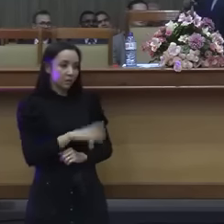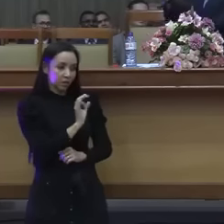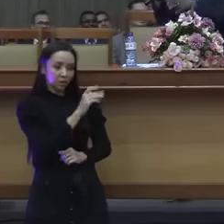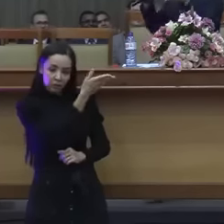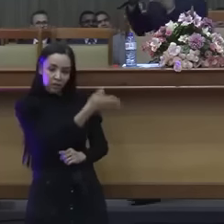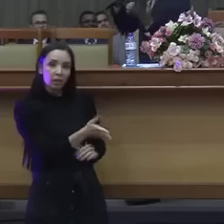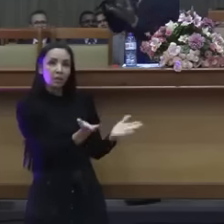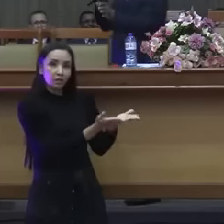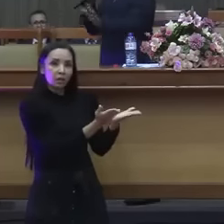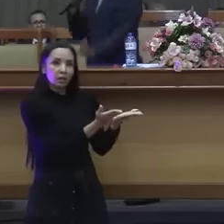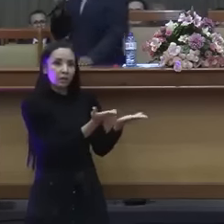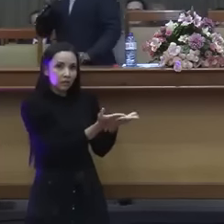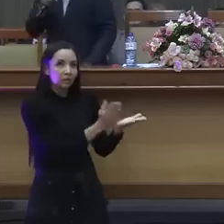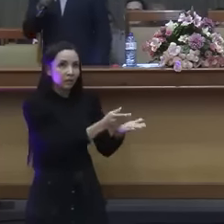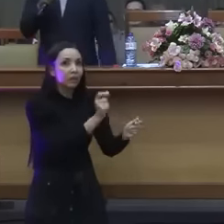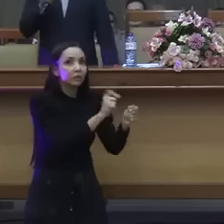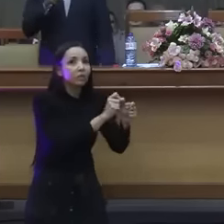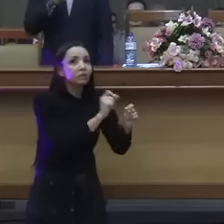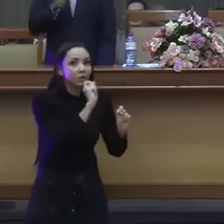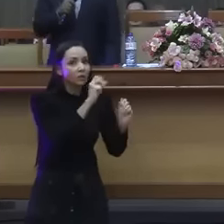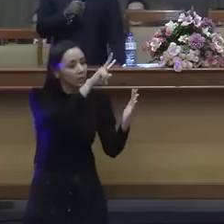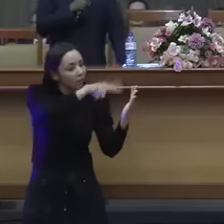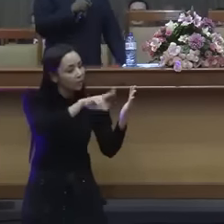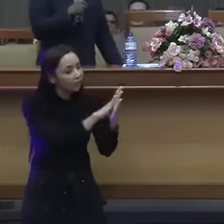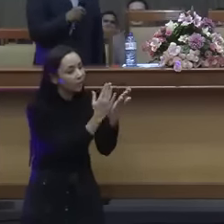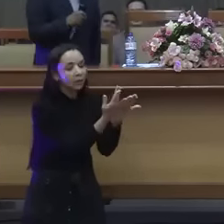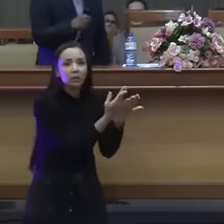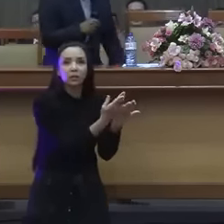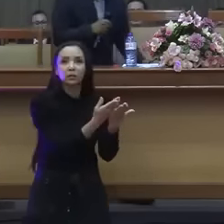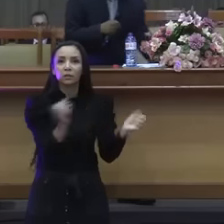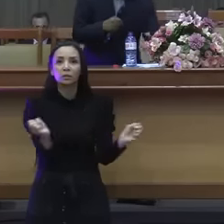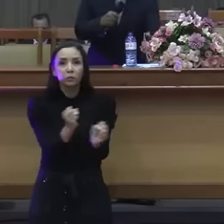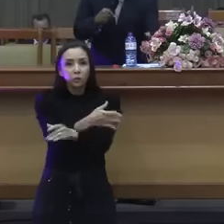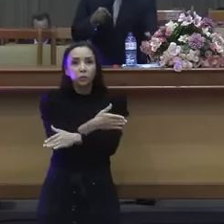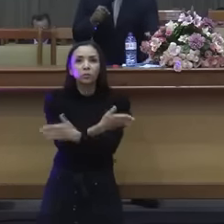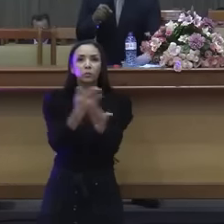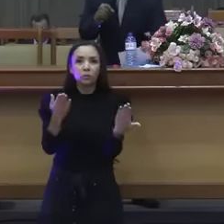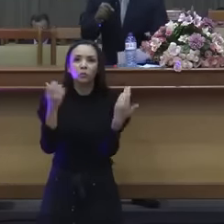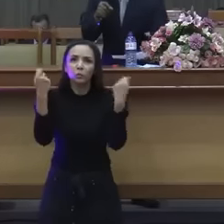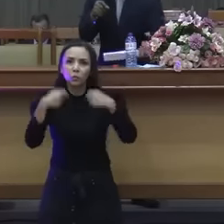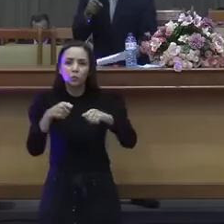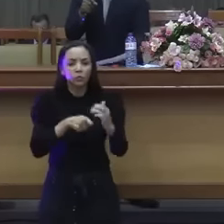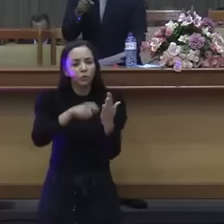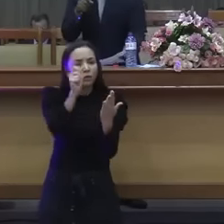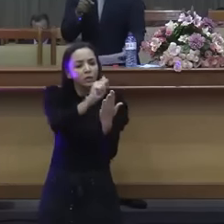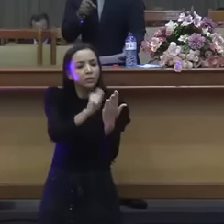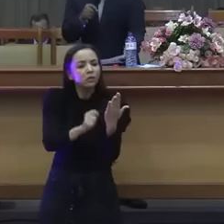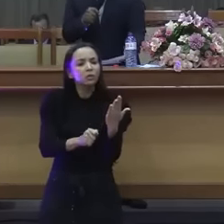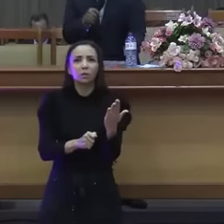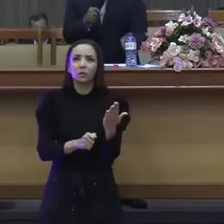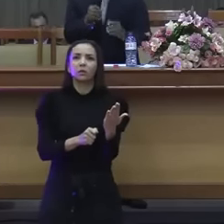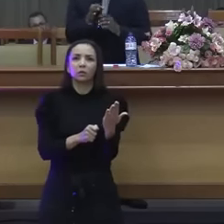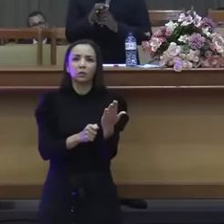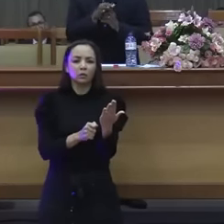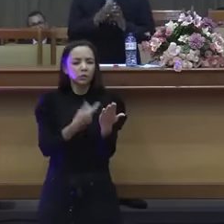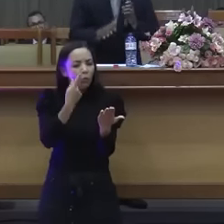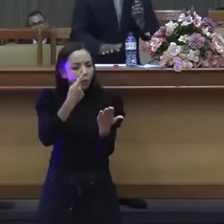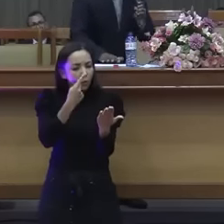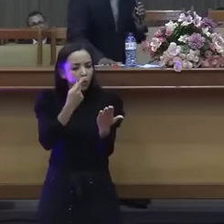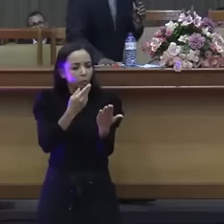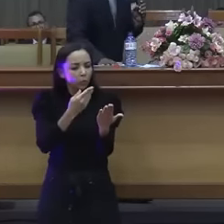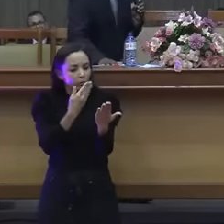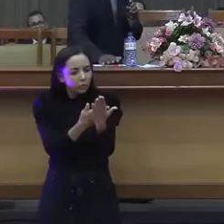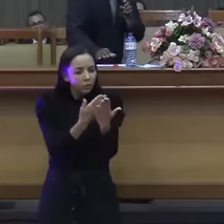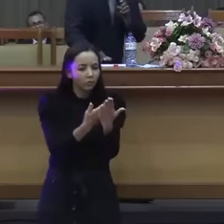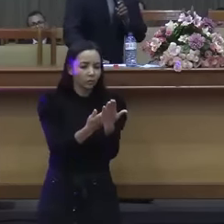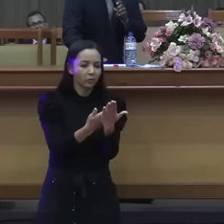É assim que crente faz, irmão. Aí pronto, aí você pode estar anotando aqui o Espírito, isso aqui não tira um som do Espírito Santo, não. Tu está anotando